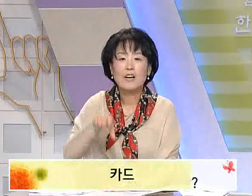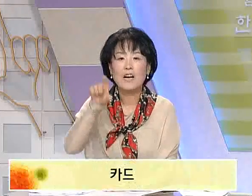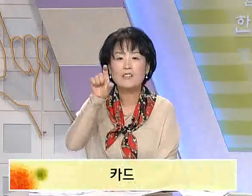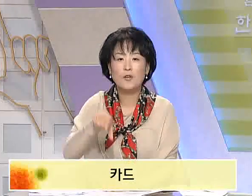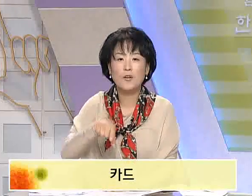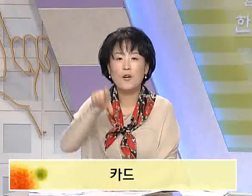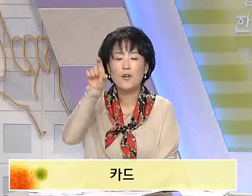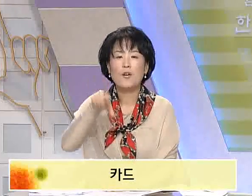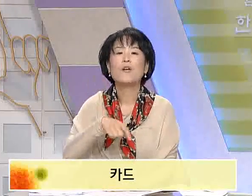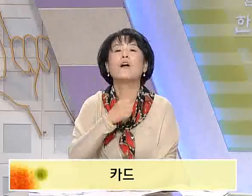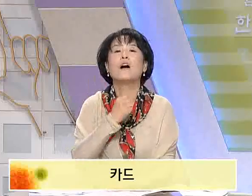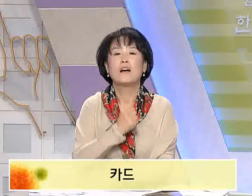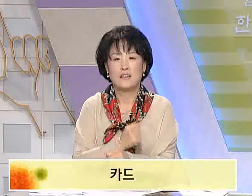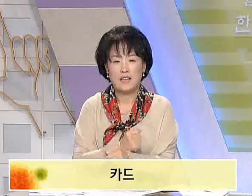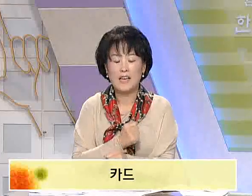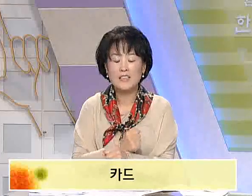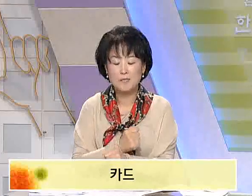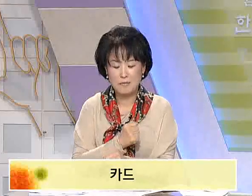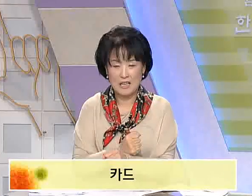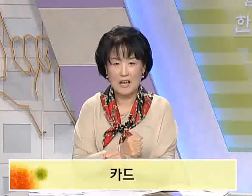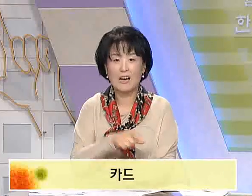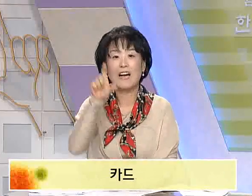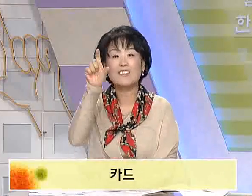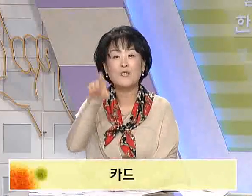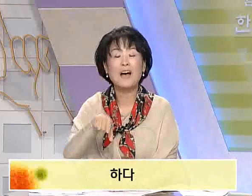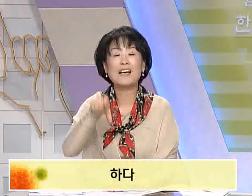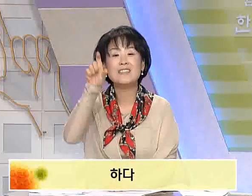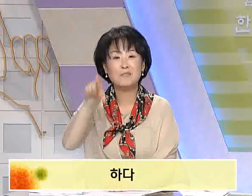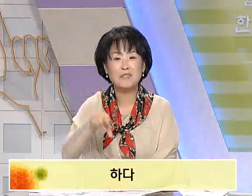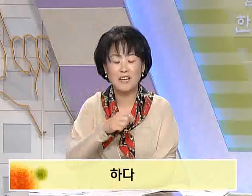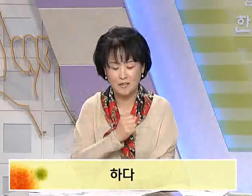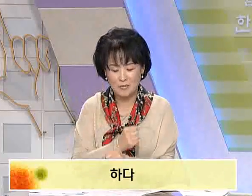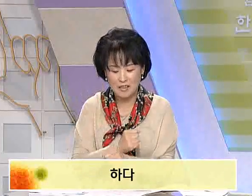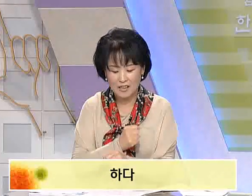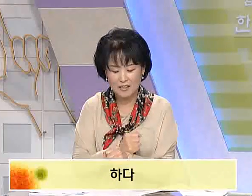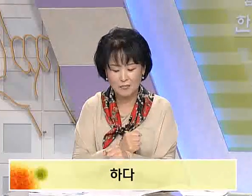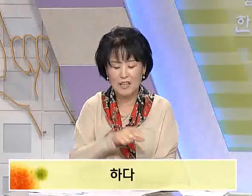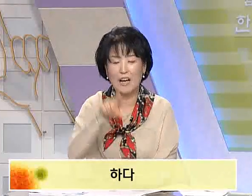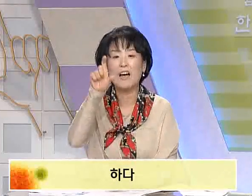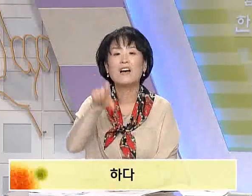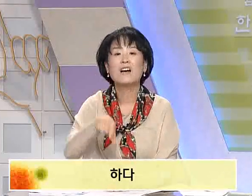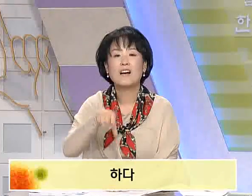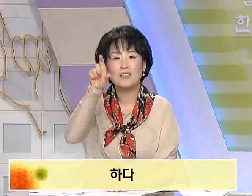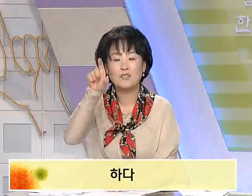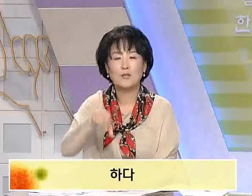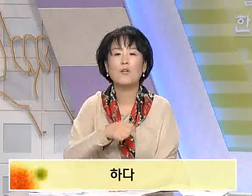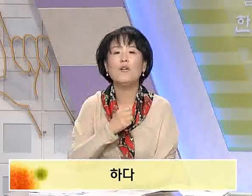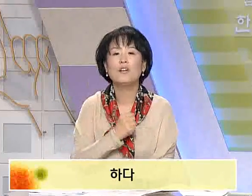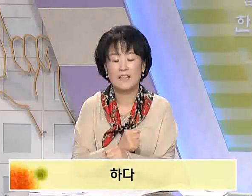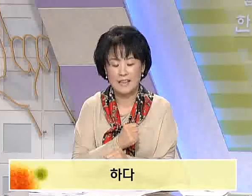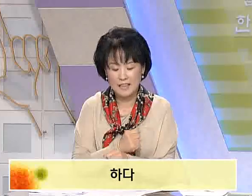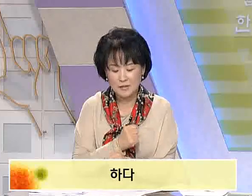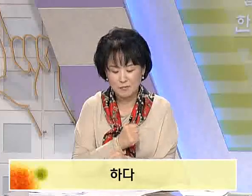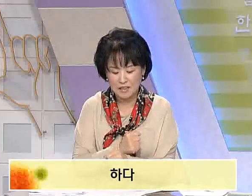카드로 내겠습니다. 카드로 하겠습니다. 이런 의미가 되겠습니다. 카드로 내겠습니다.